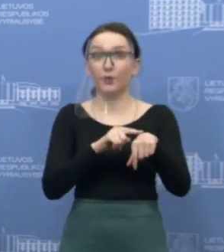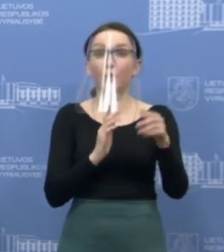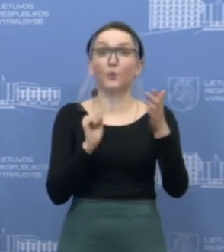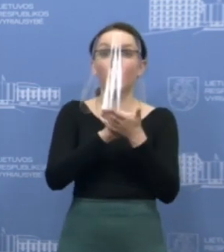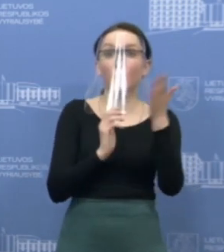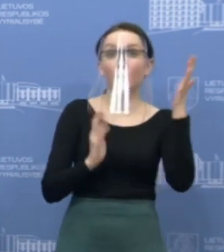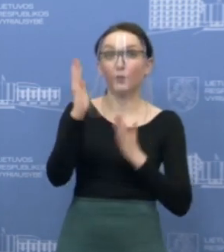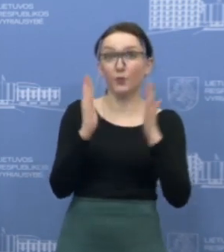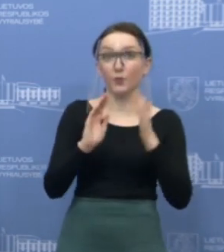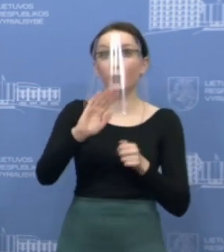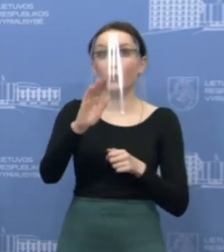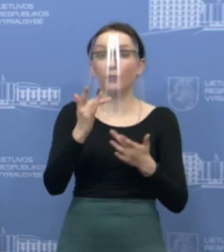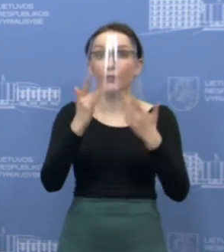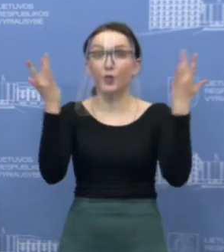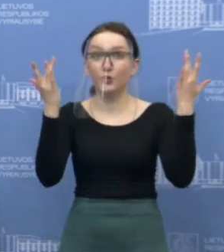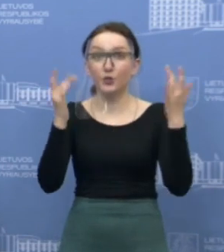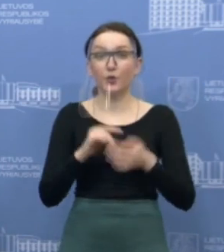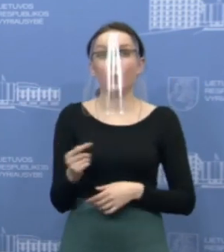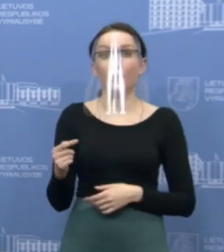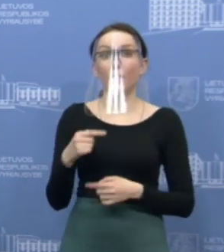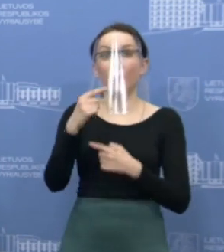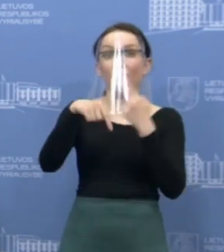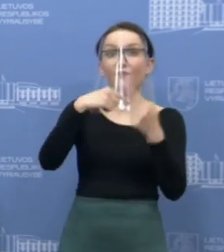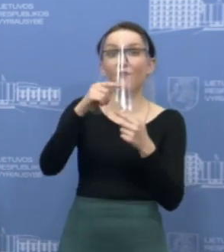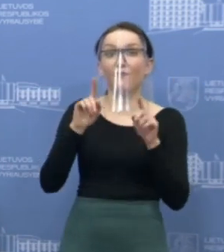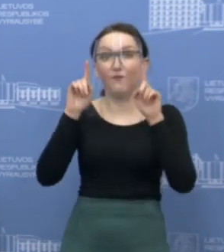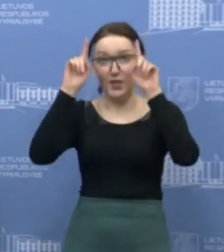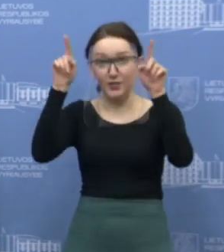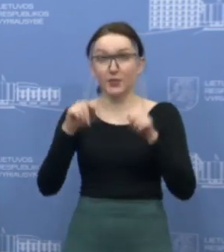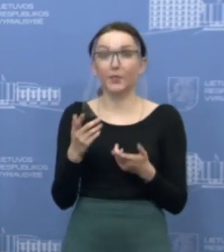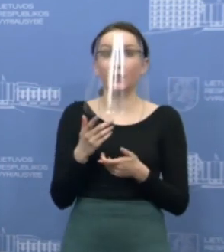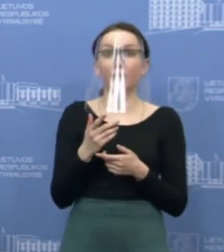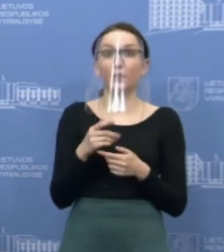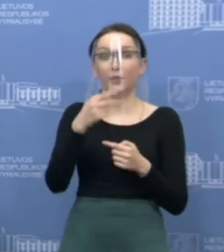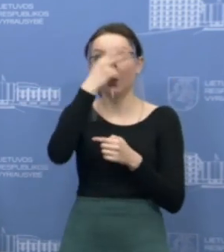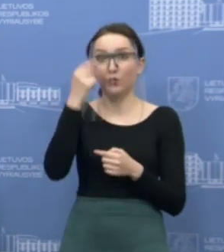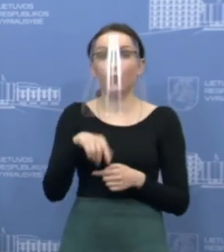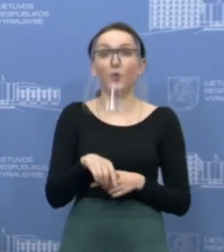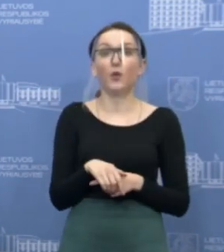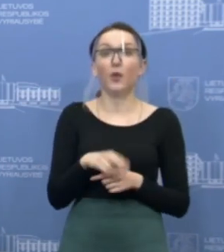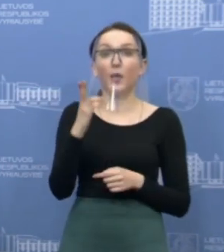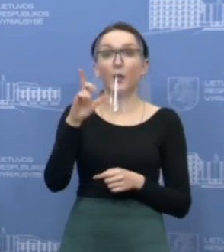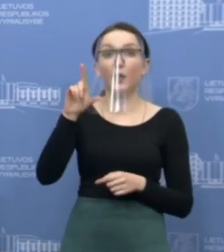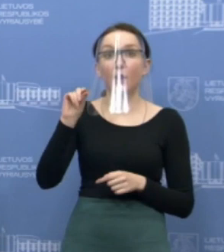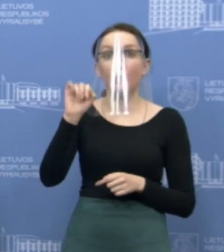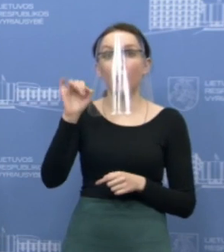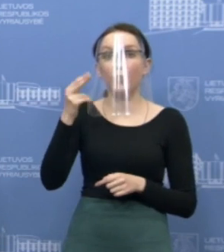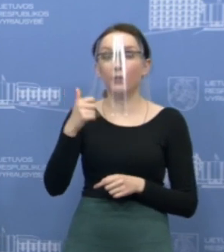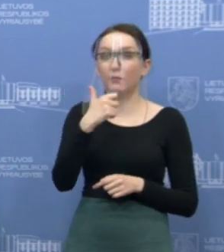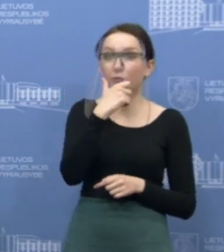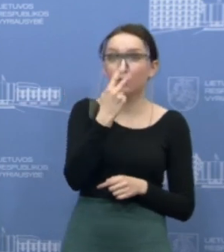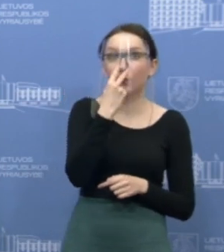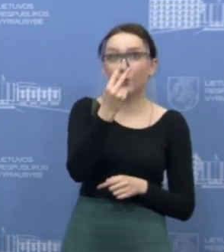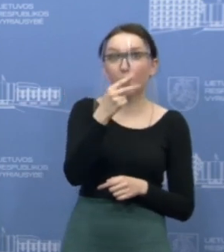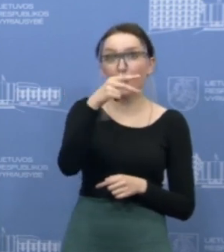spaudos konferencijoje turėsime viešosios įsteigos versily Lietuva vadovę, Daina Klepone, kuri papasakos apie tai, kaip stebi